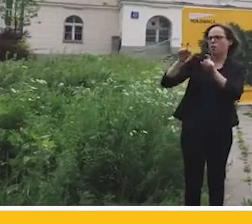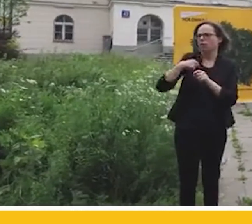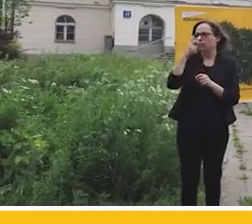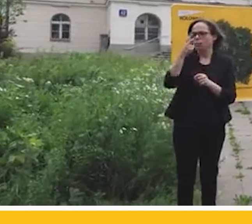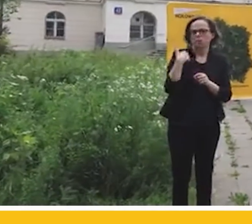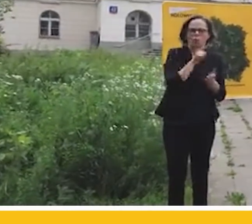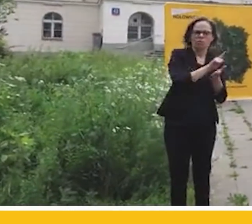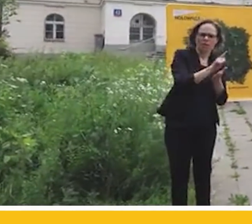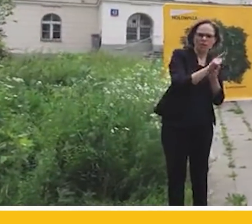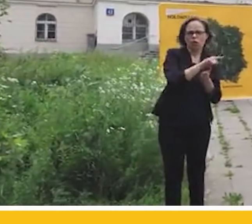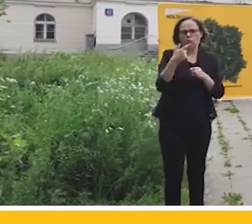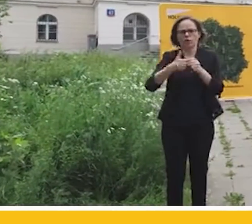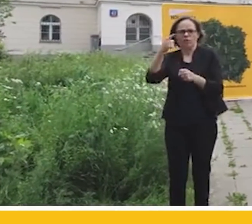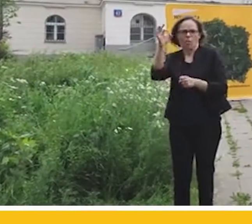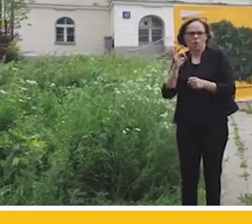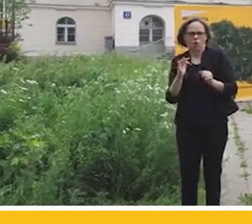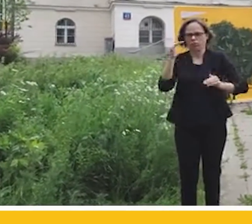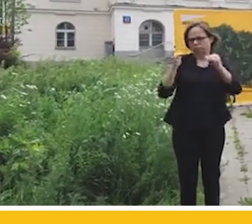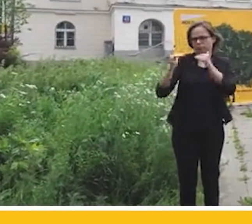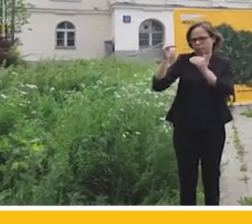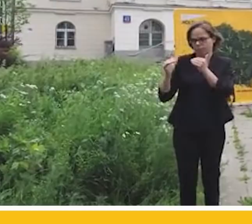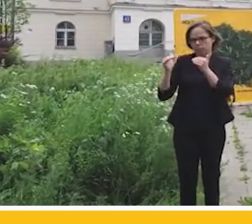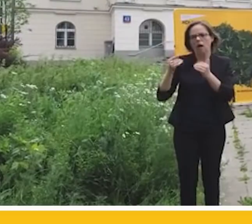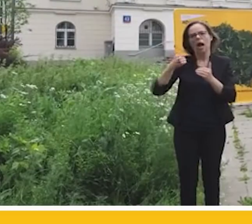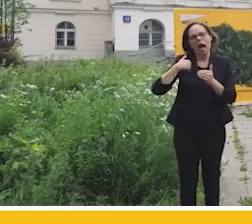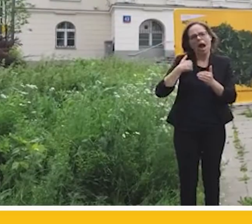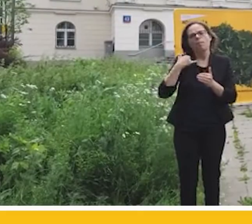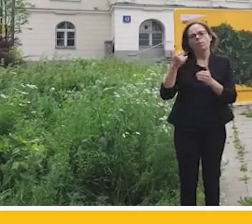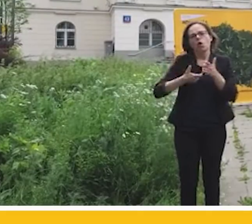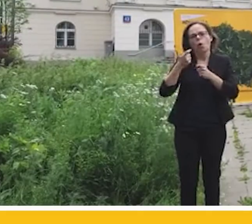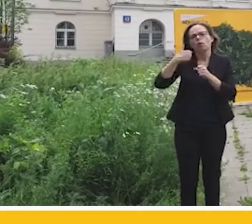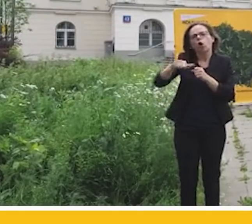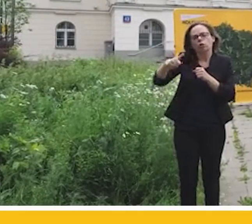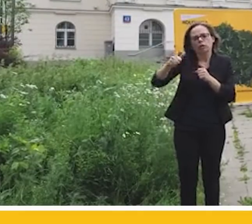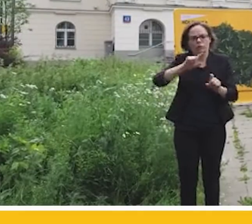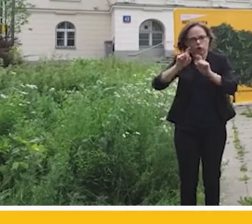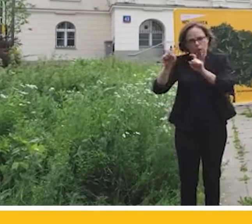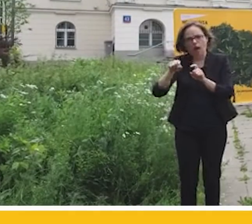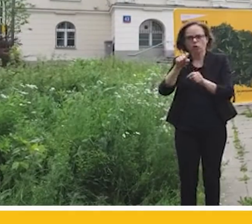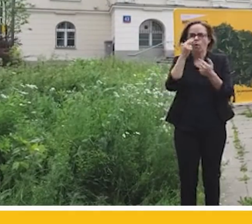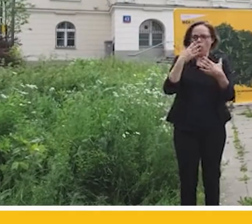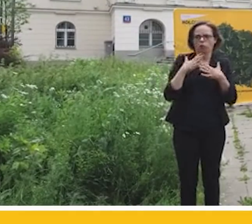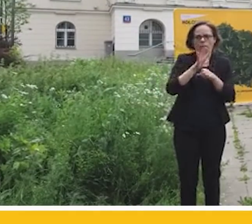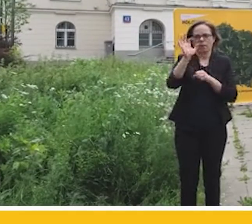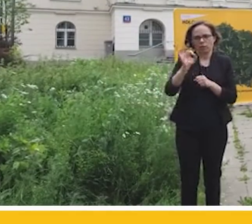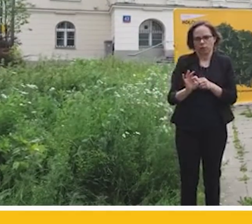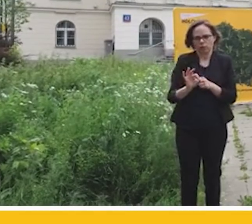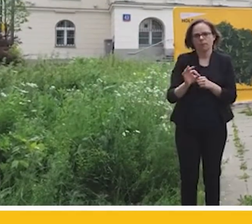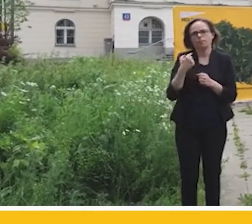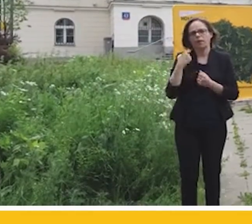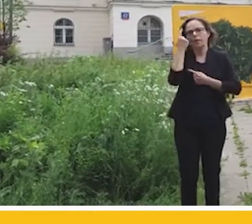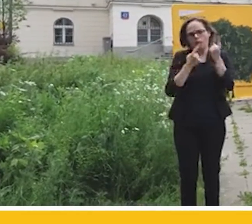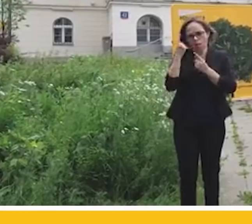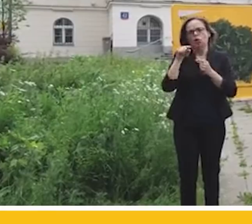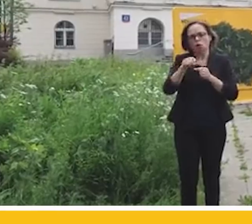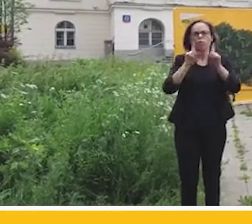poziomu 12 do 22%. Nasze sondaże, które robimy w cyklu cotygodniowym, którym wierzę, pokazują nam 15%. Ja myślę, że to jest to